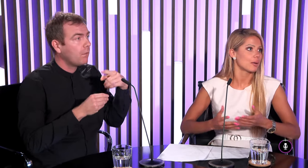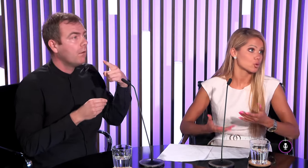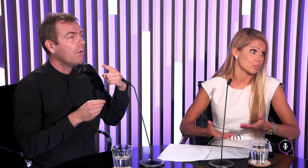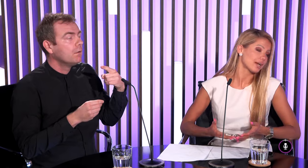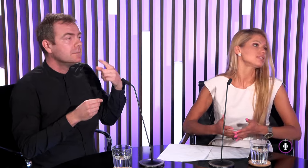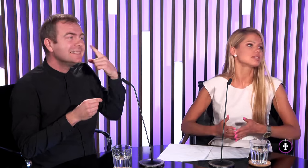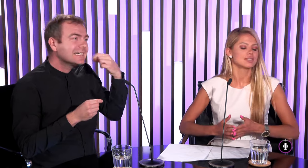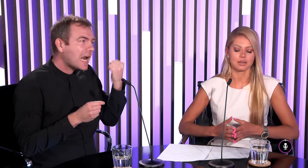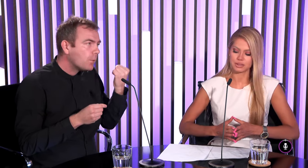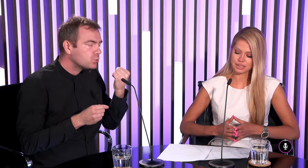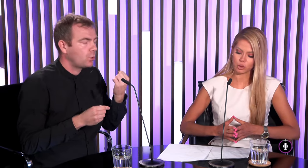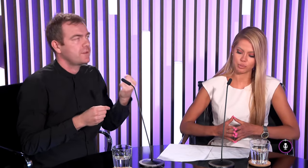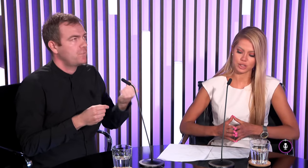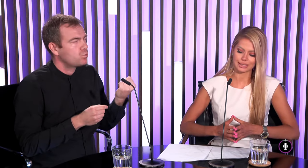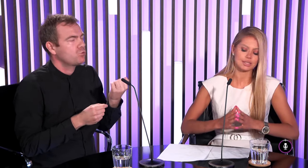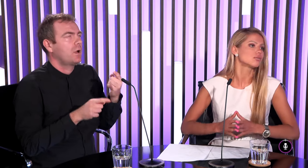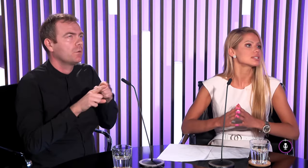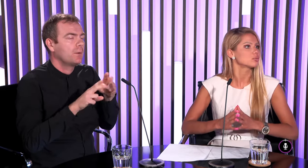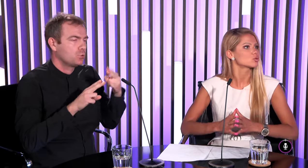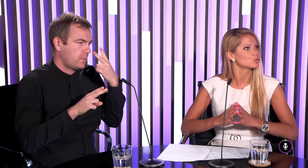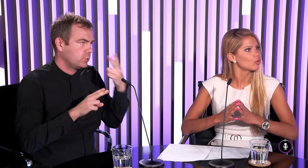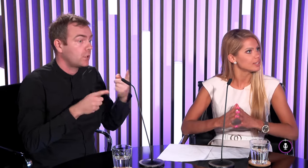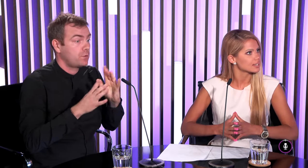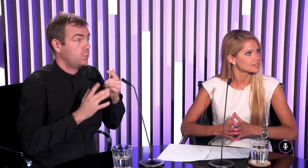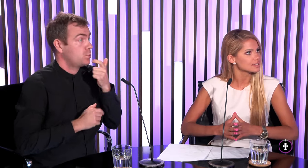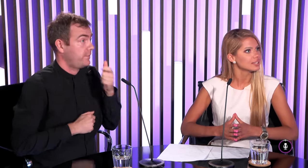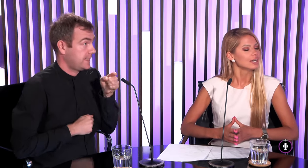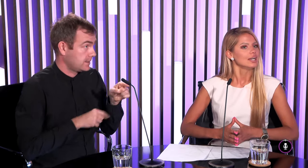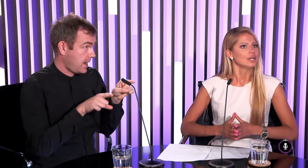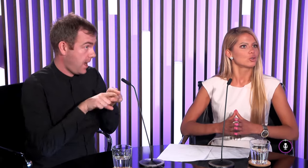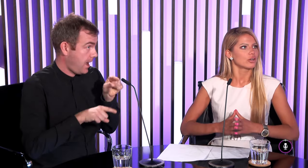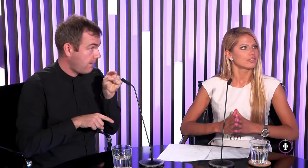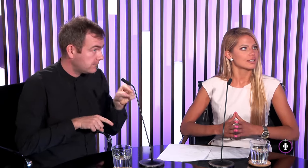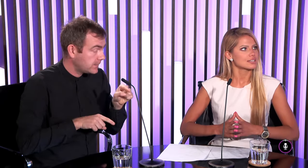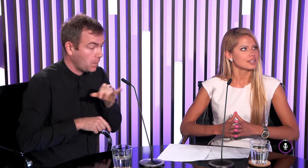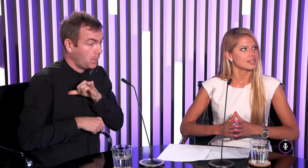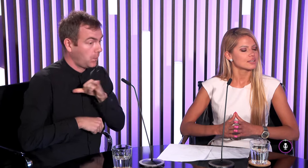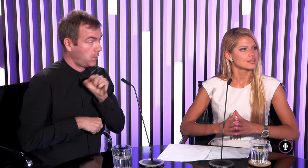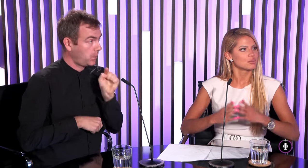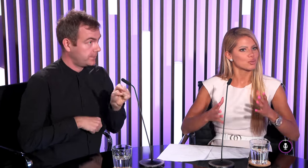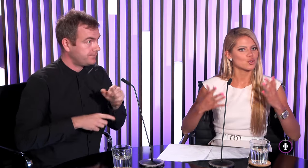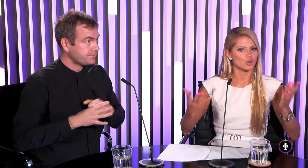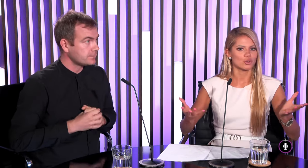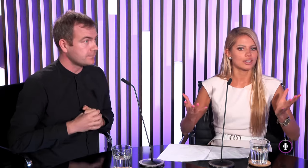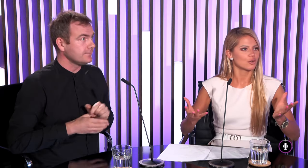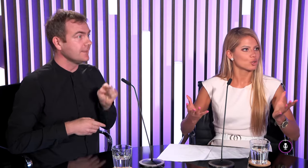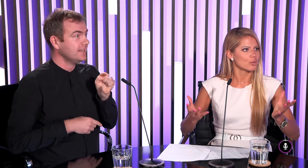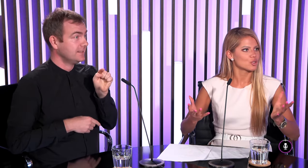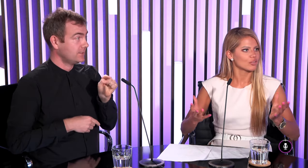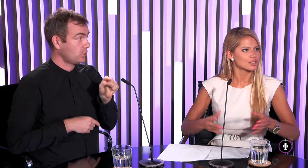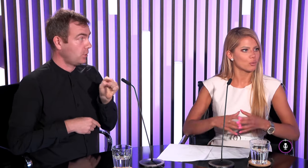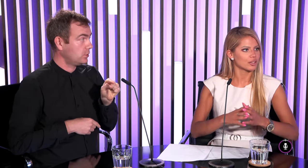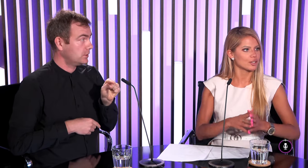nejakých tých aj možno praktických veciach, by sme sa mohli pozrieť na ten slovenský posunkový jazyk, ktorý vlastne si my možno ľudia